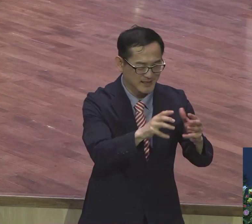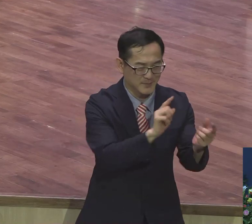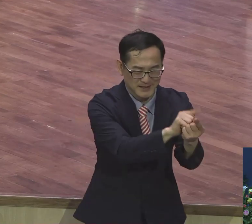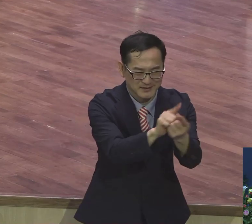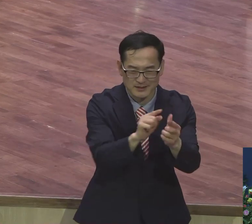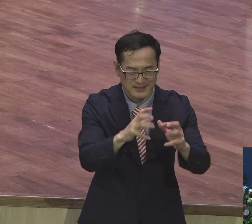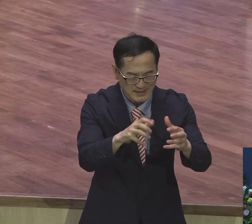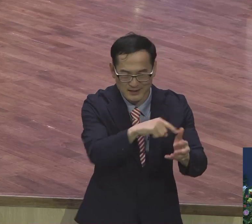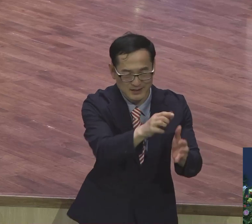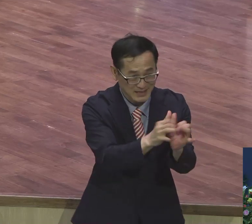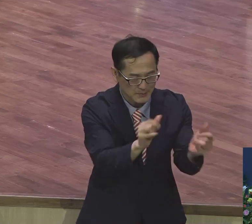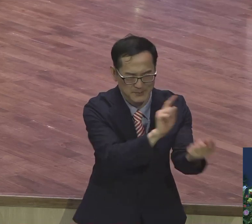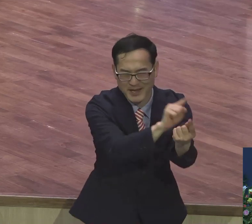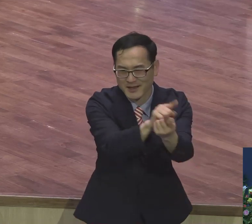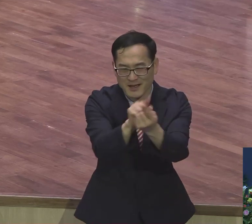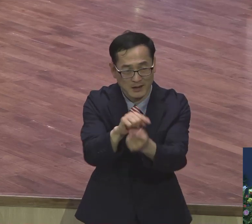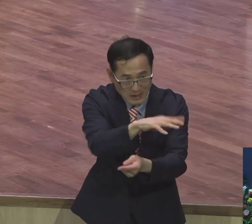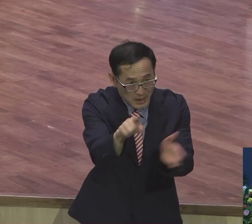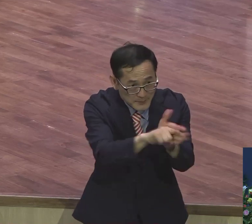맞아요 안 맞아요?